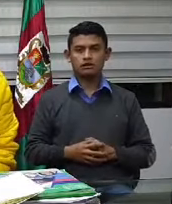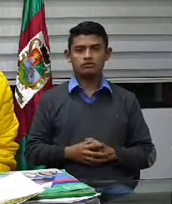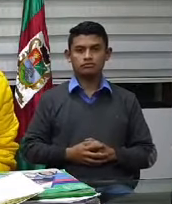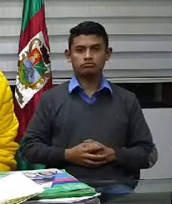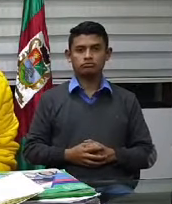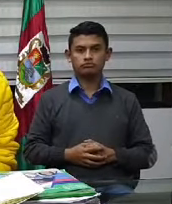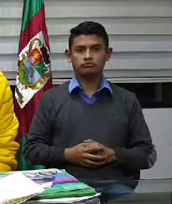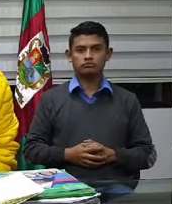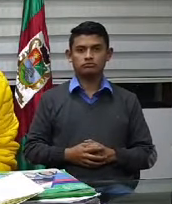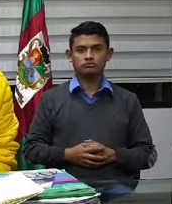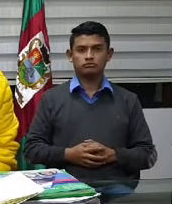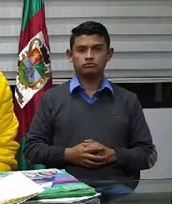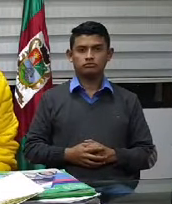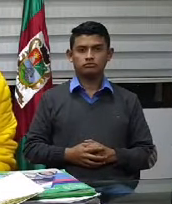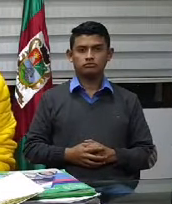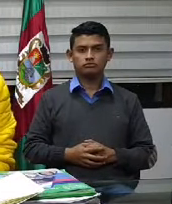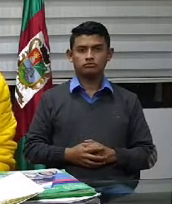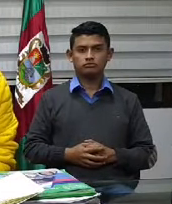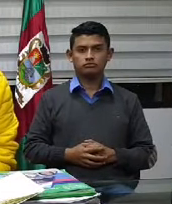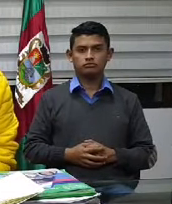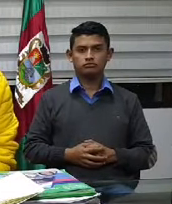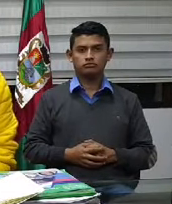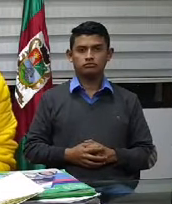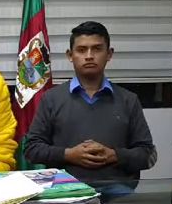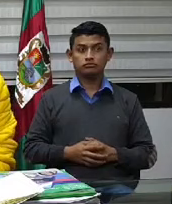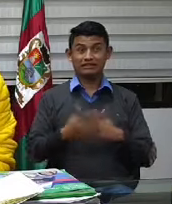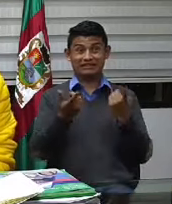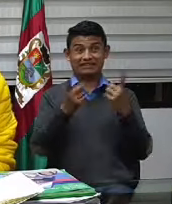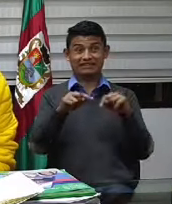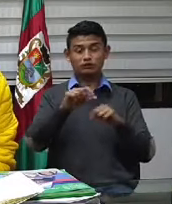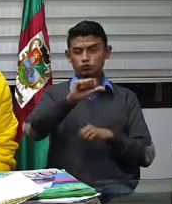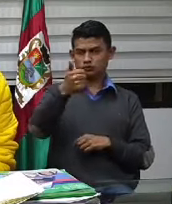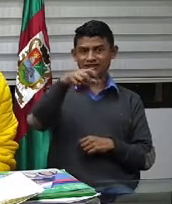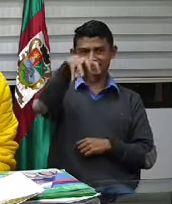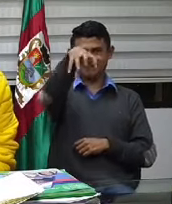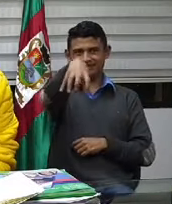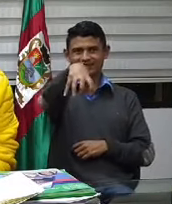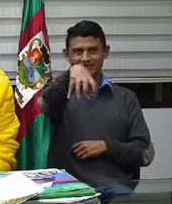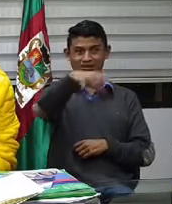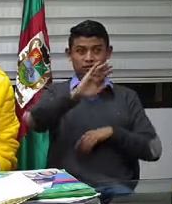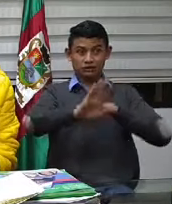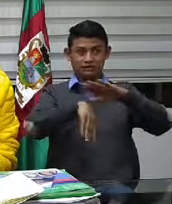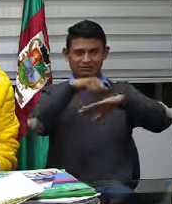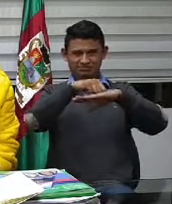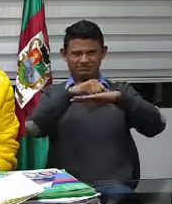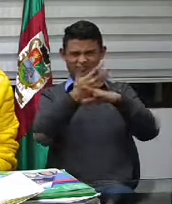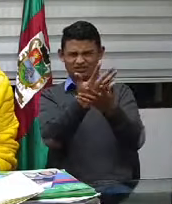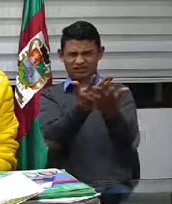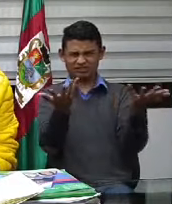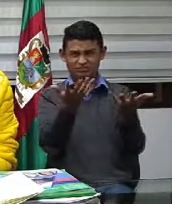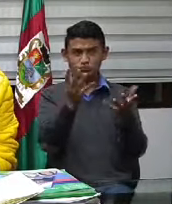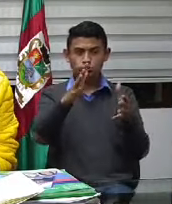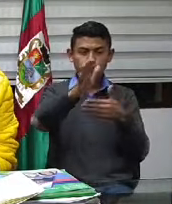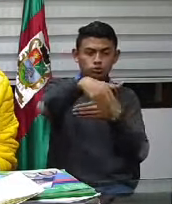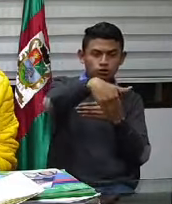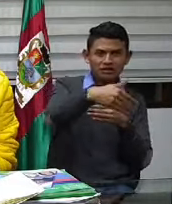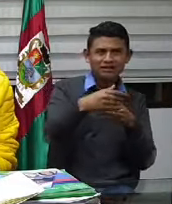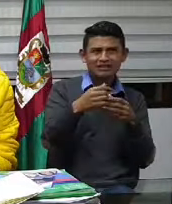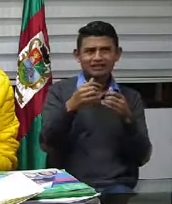recuperadores, hemos entregado 65 apoyos nutricionales. De todos los recuperadores que se encuentran